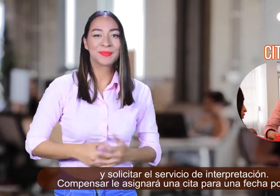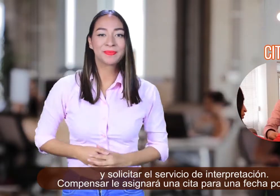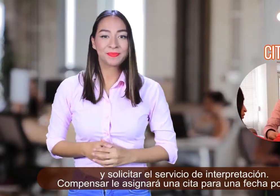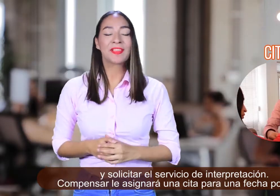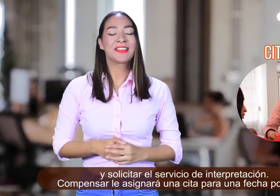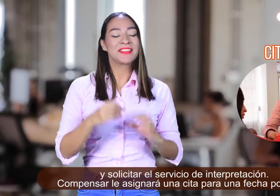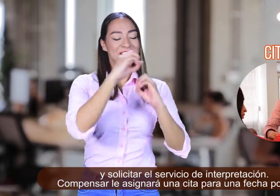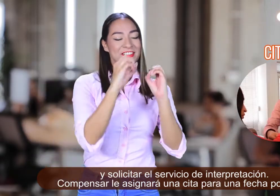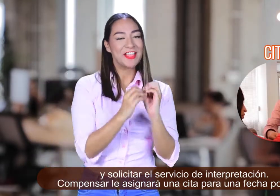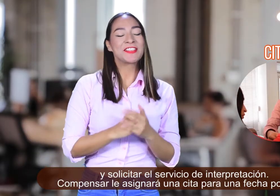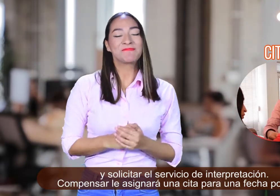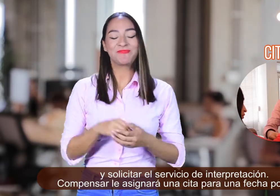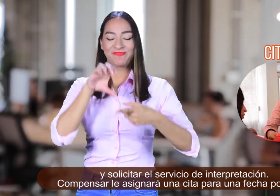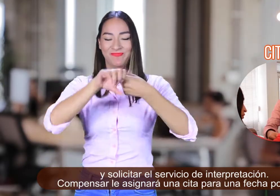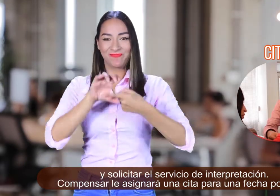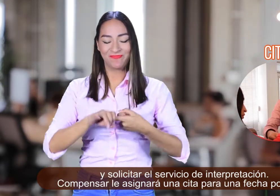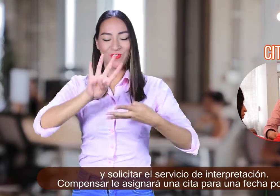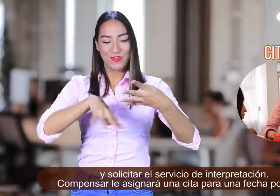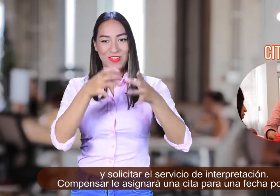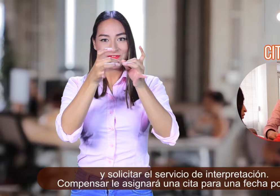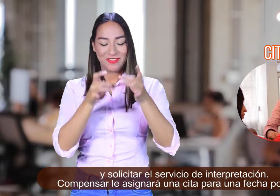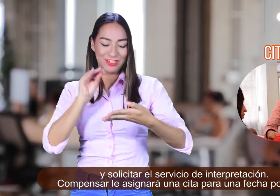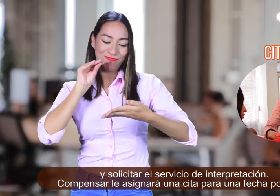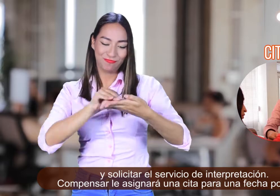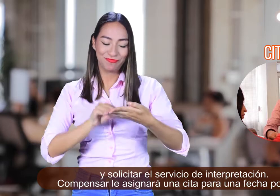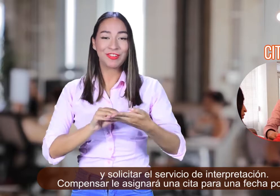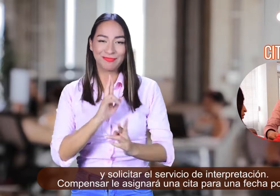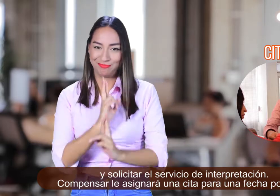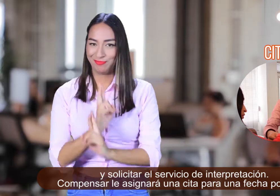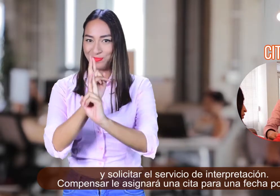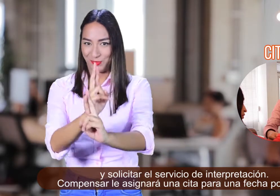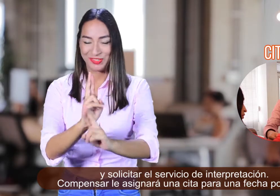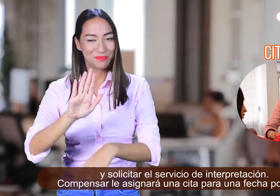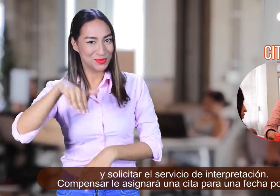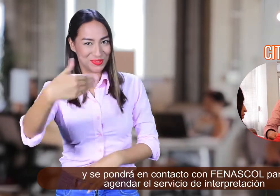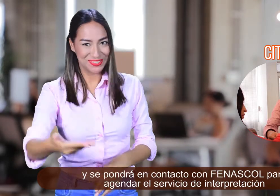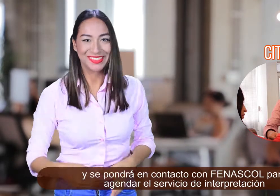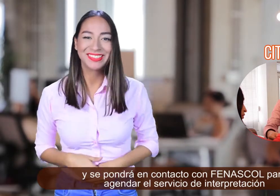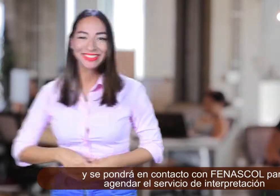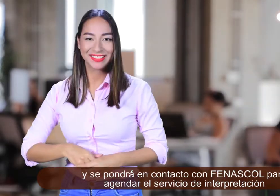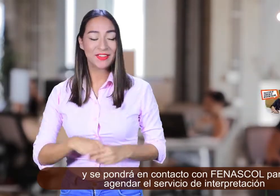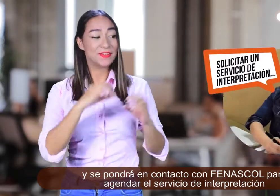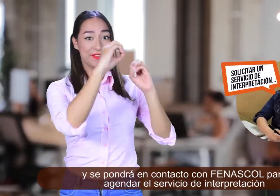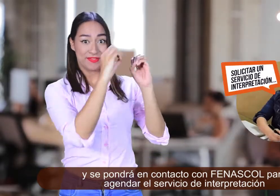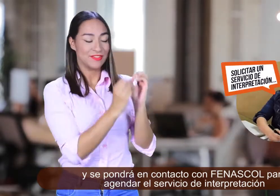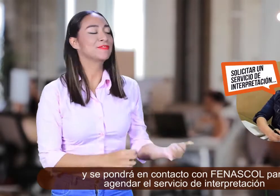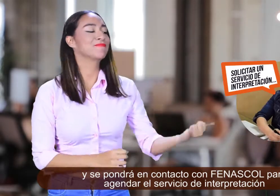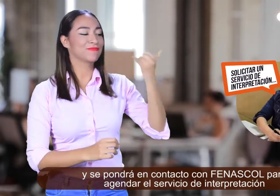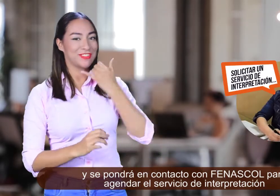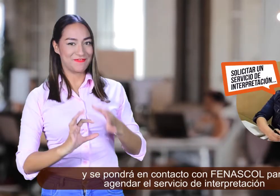servicio de interpretación. Compensar le asignará una cita para una fecha posterior y se pondrá en contacto